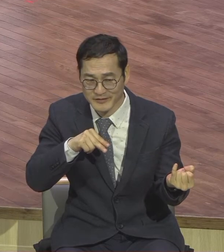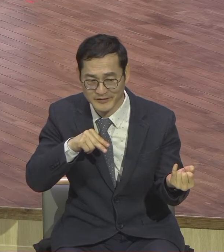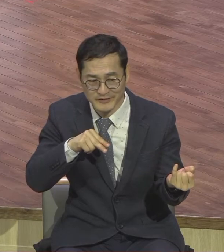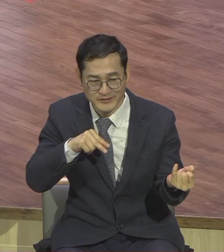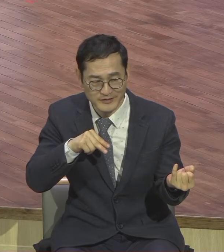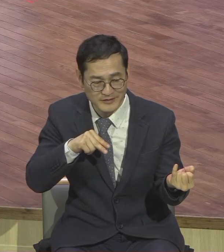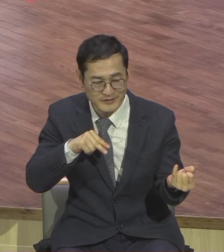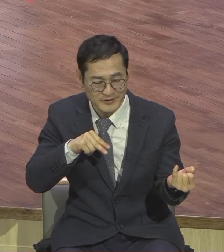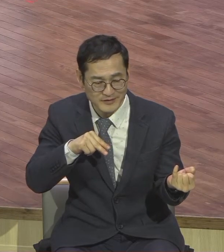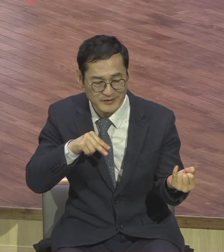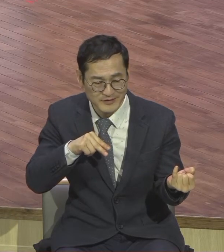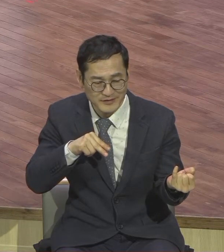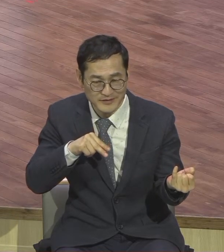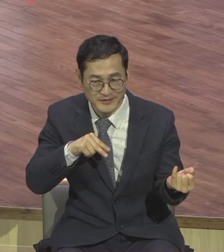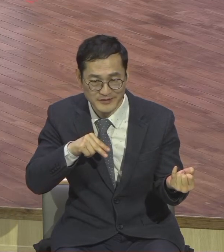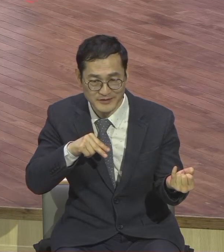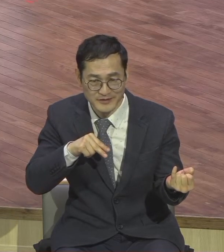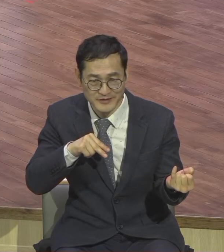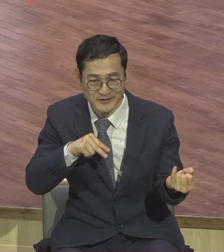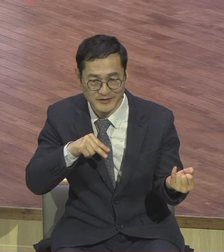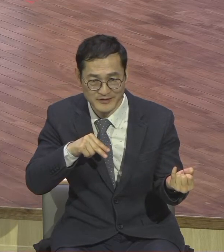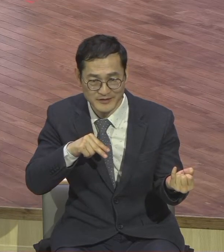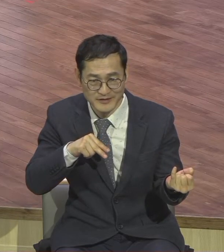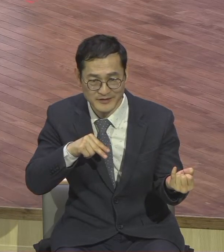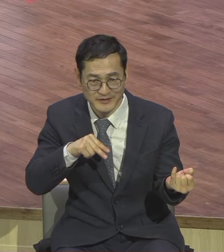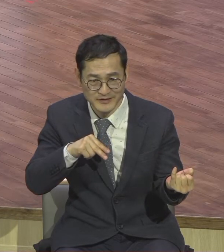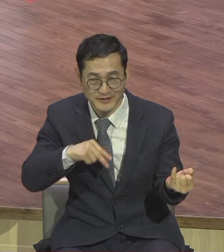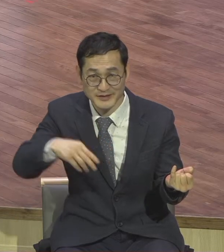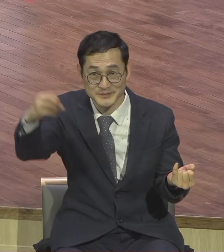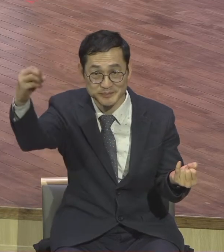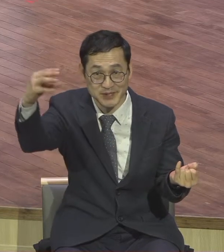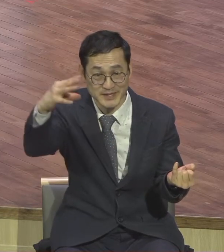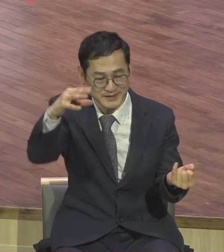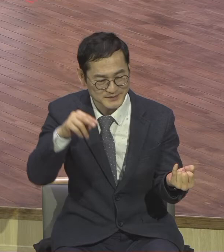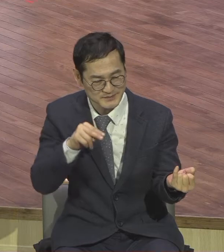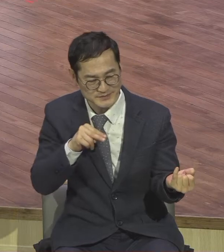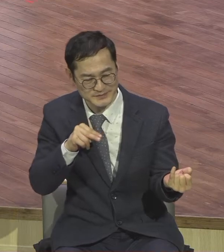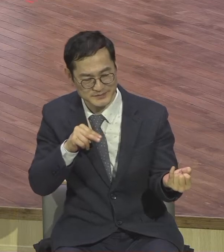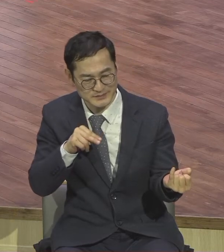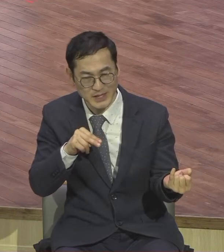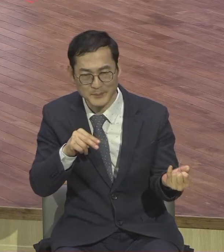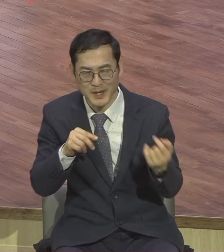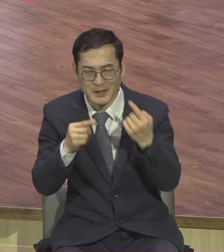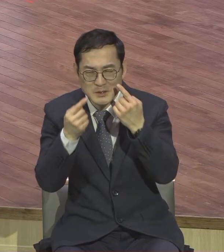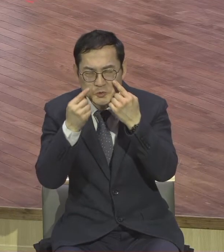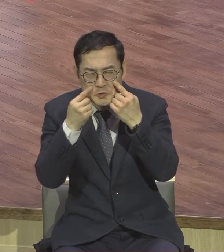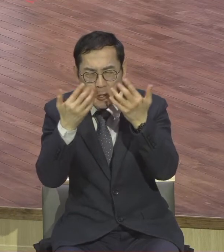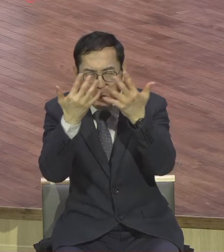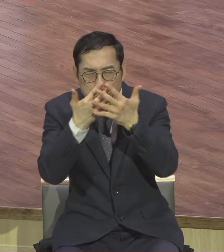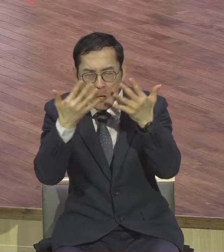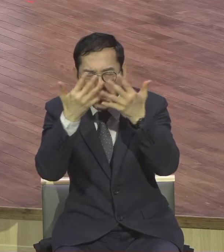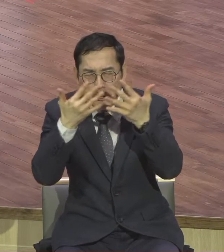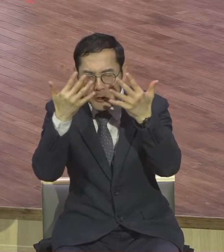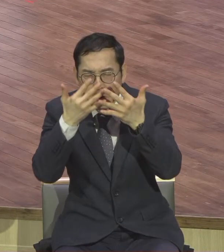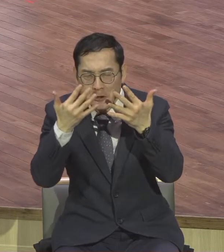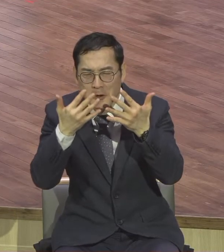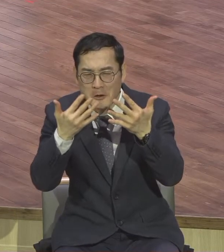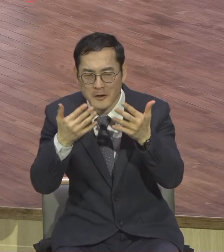40m 조명을 가지고 그렇게 바라보면 시력이 0.3밖에 안 돼요 40m 거리고